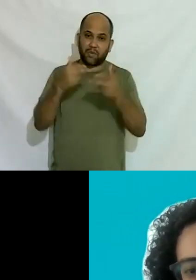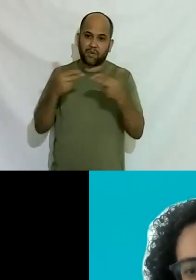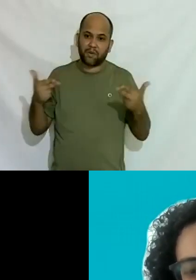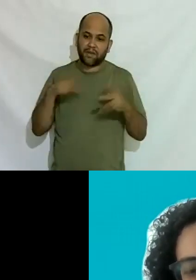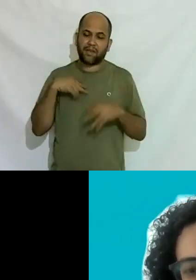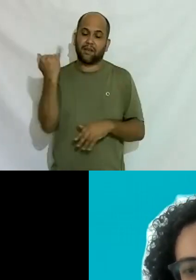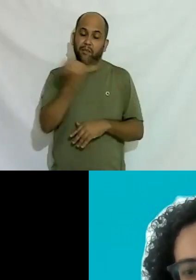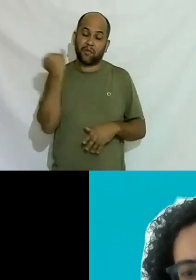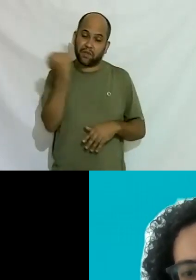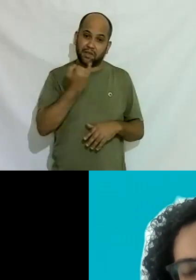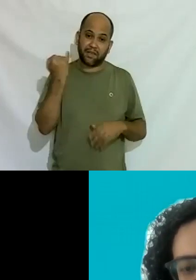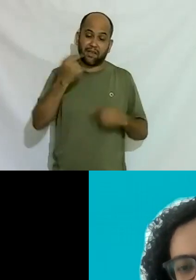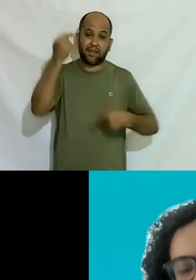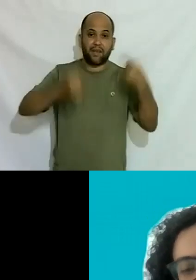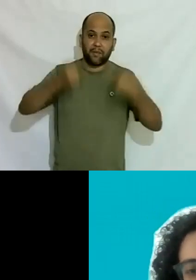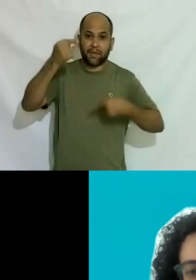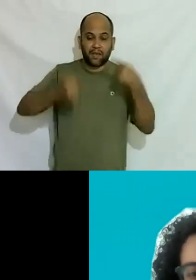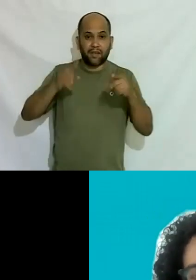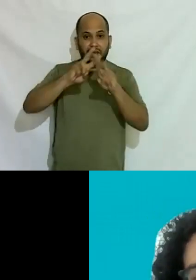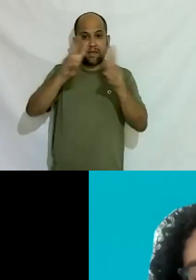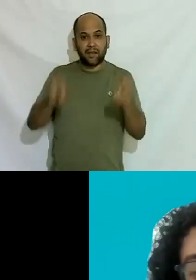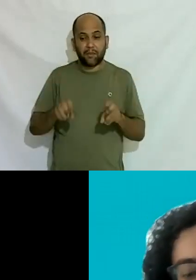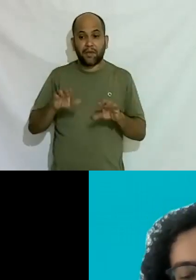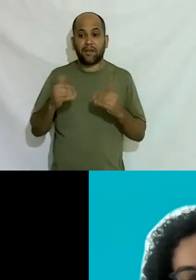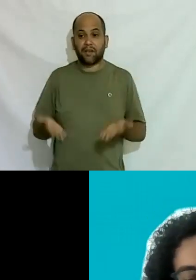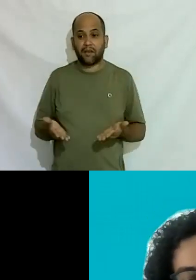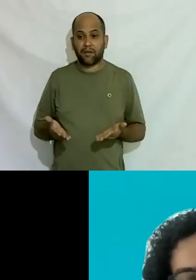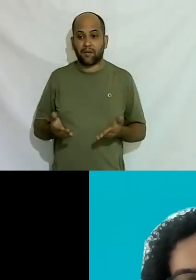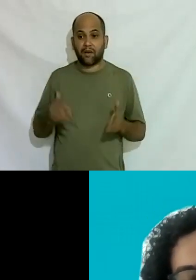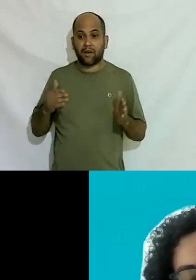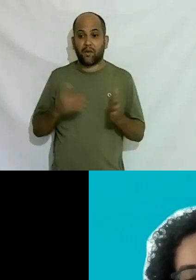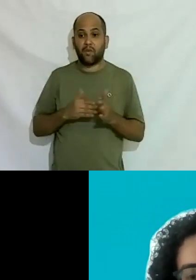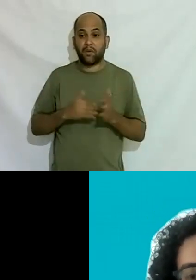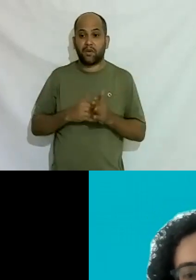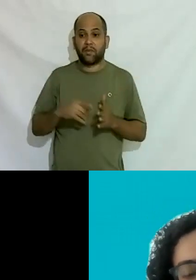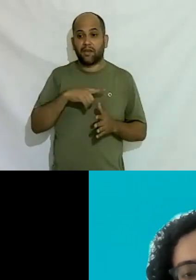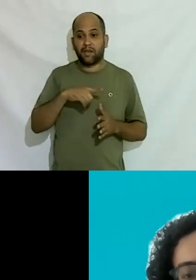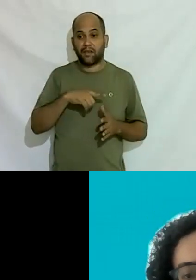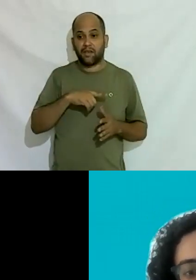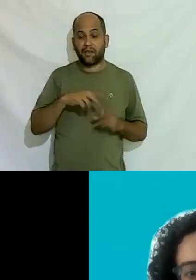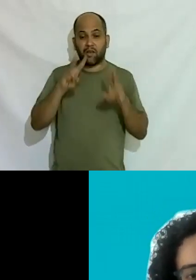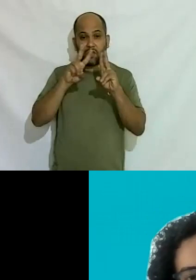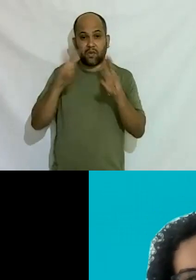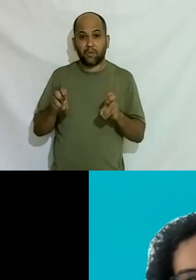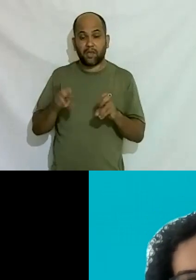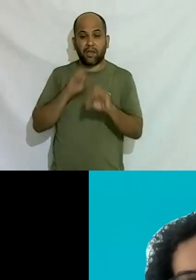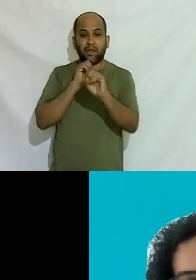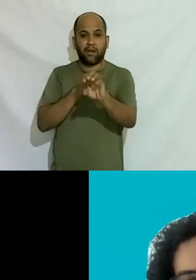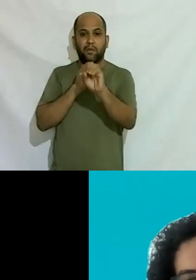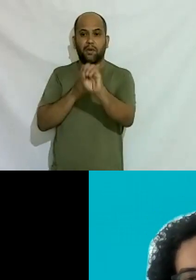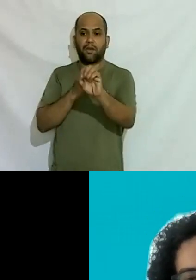importante debater sobre esse tema enfim a última questão que a gente tem aqui é sobre a educação